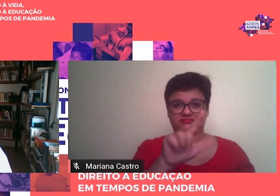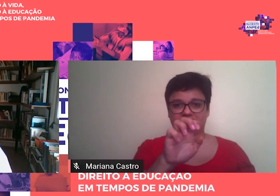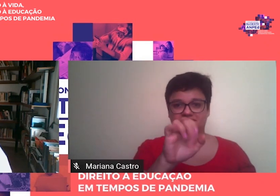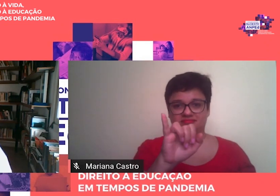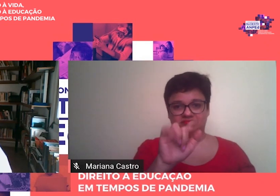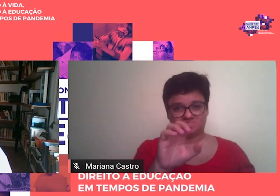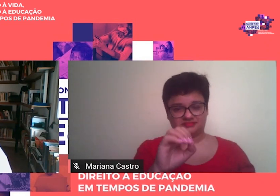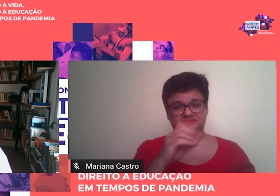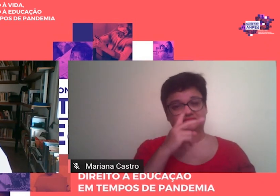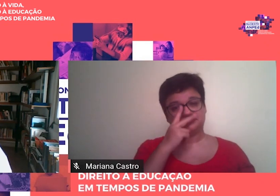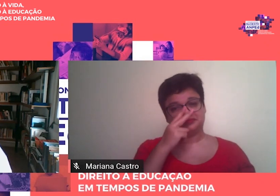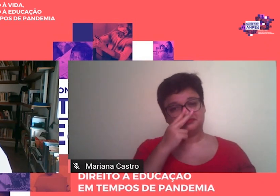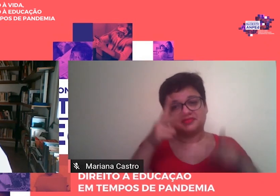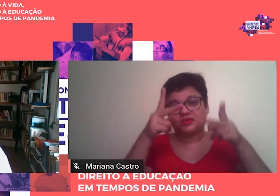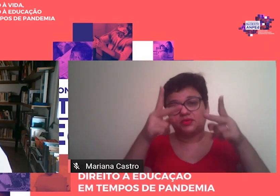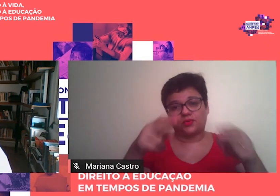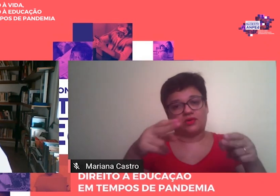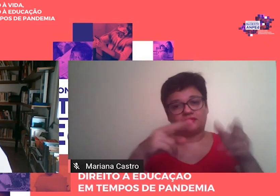sinônimos,